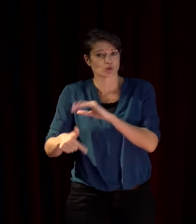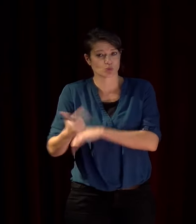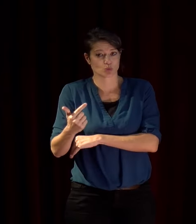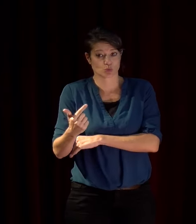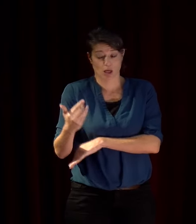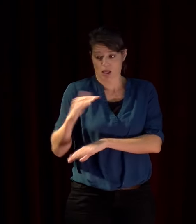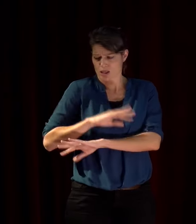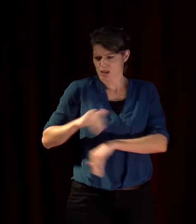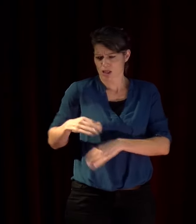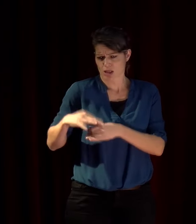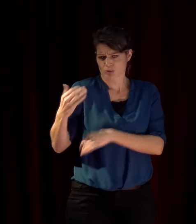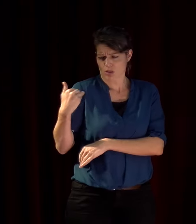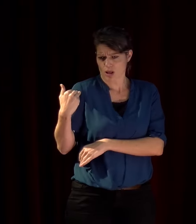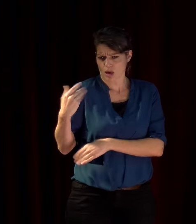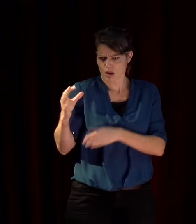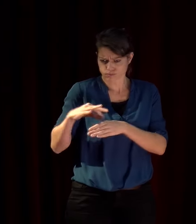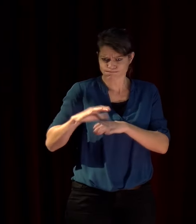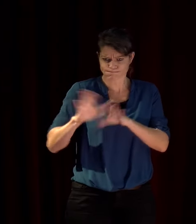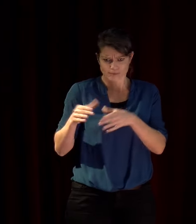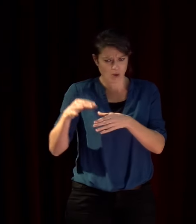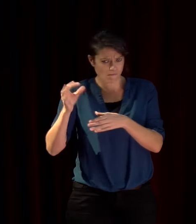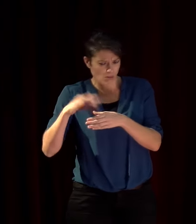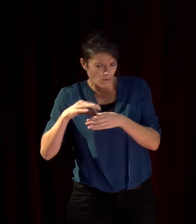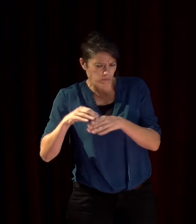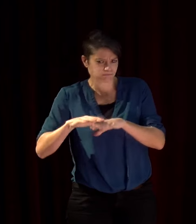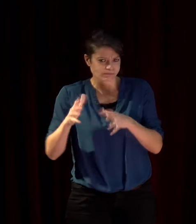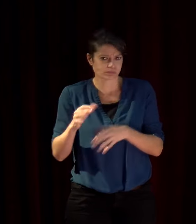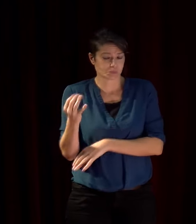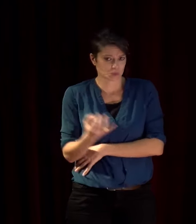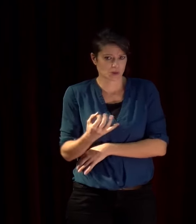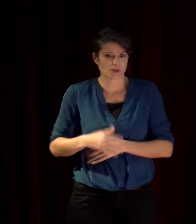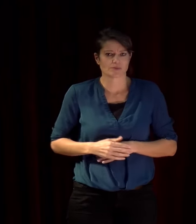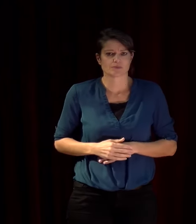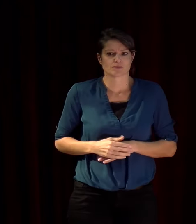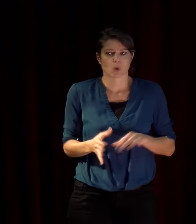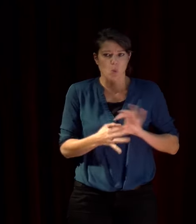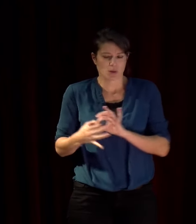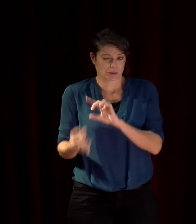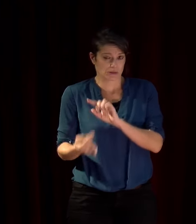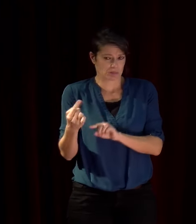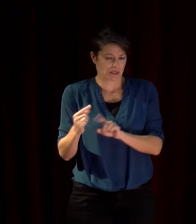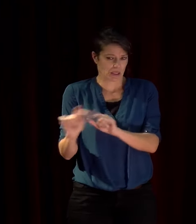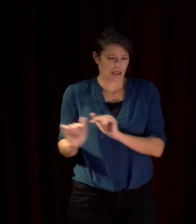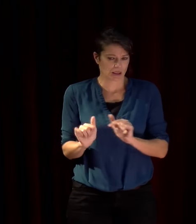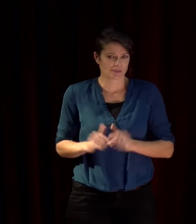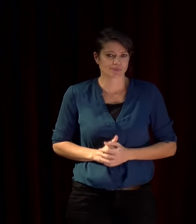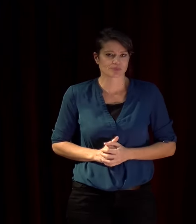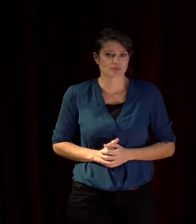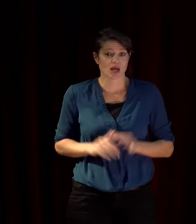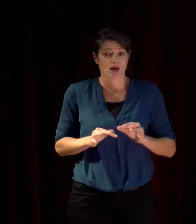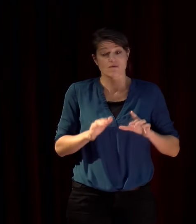manière assez large avec une coalition très spéciale et sur le plan